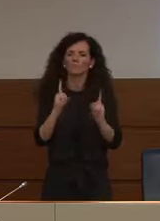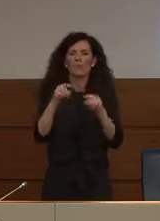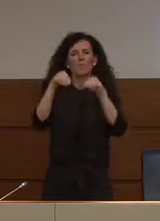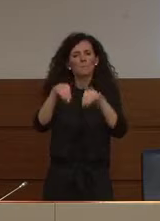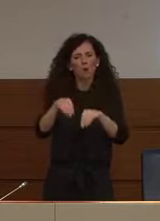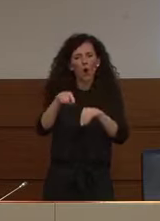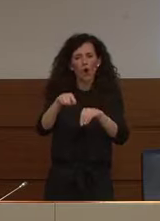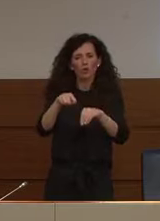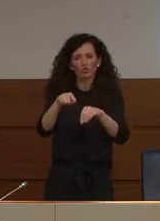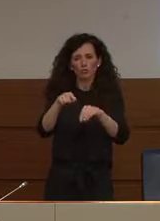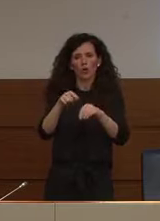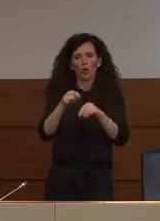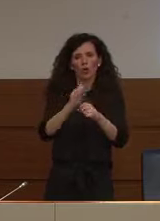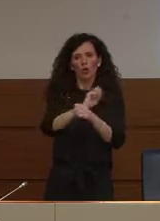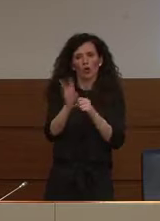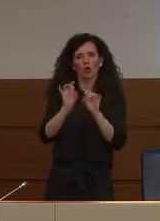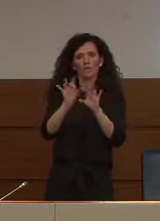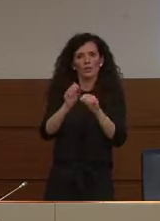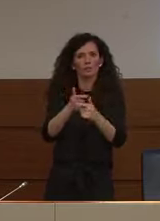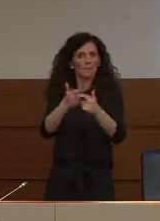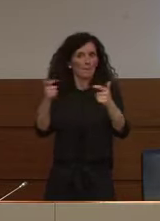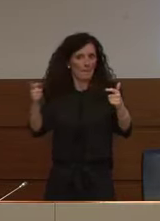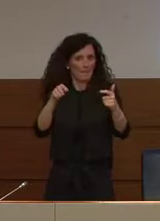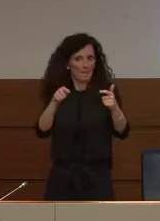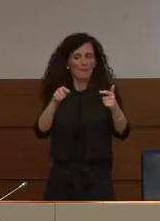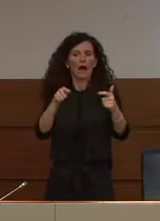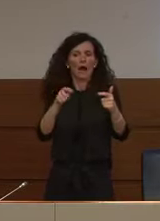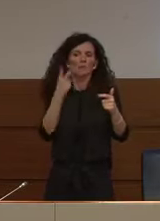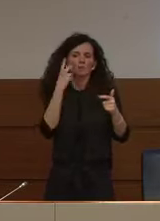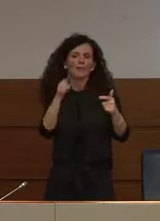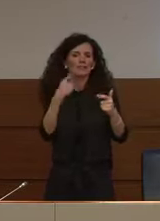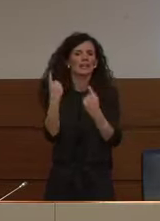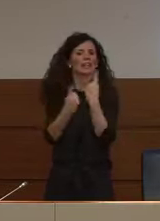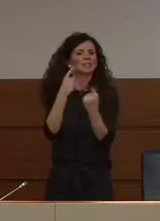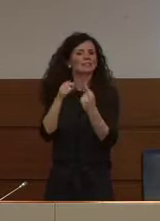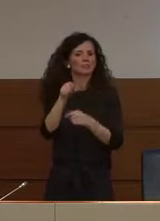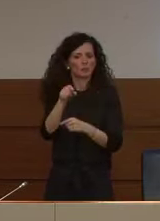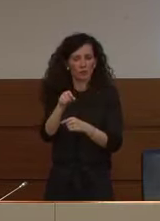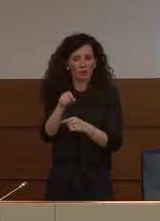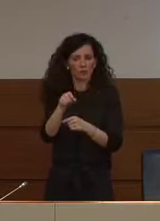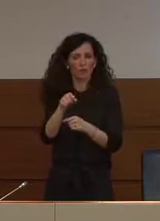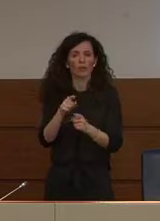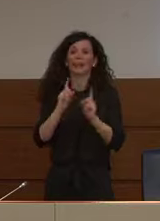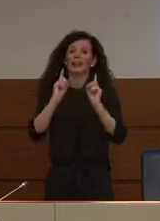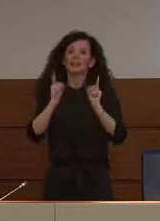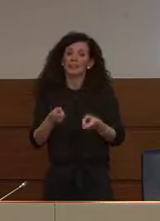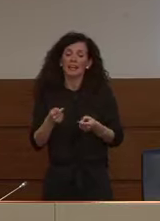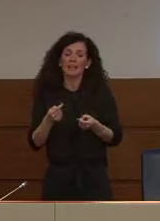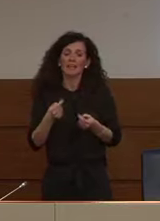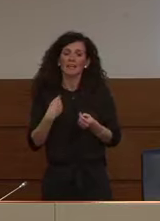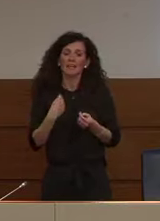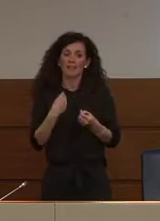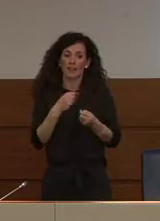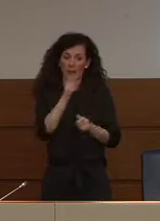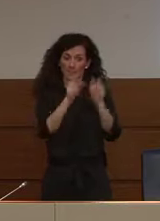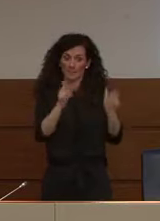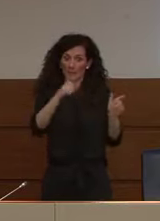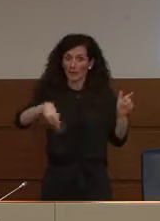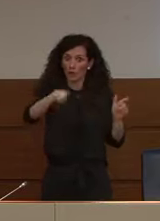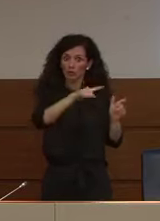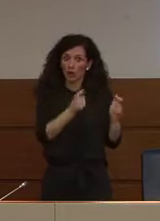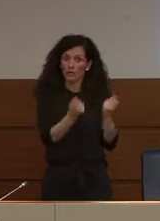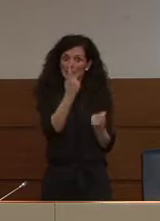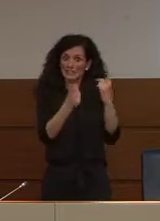evidente che vanno garantiti soprattutto i test a questi pazienti